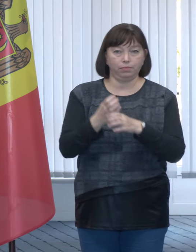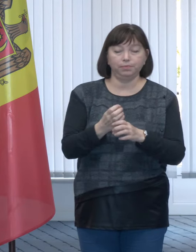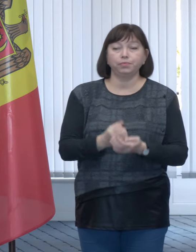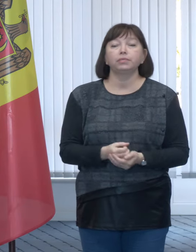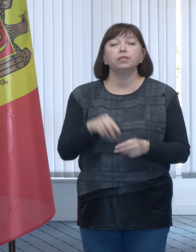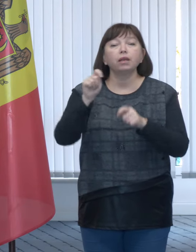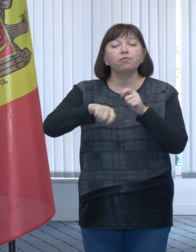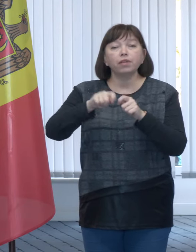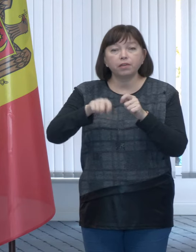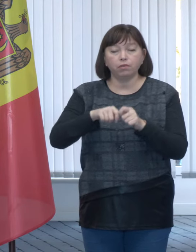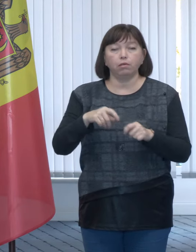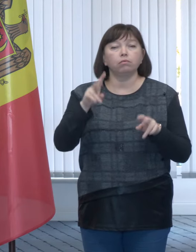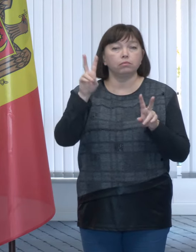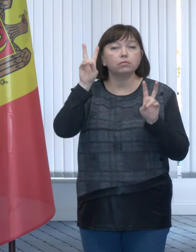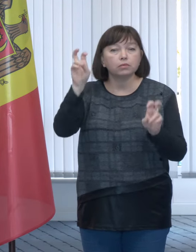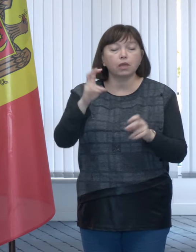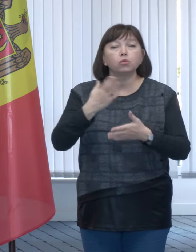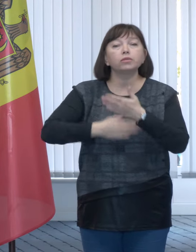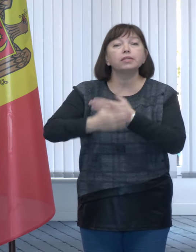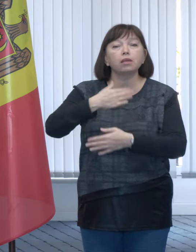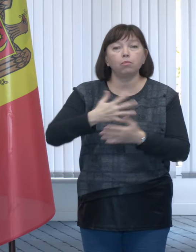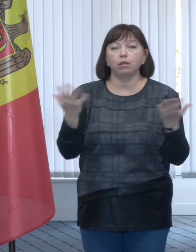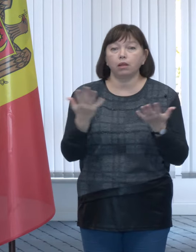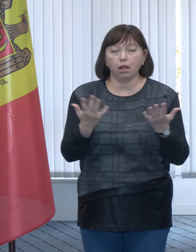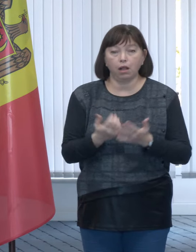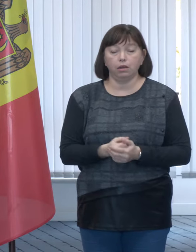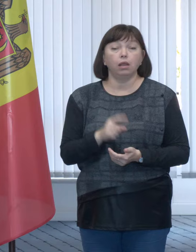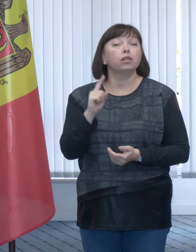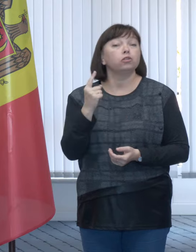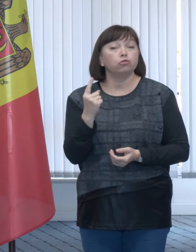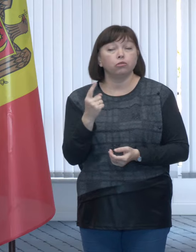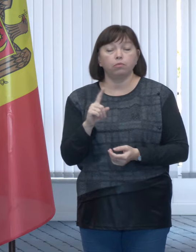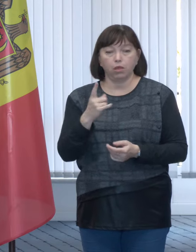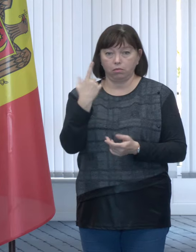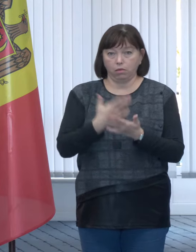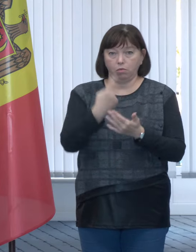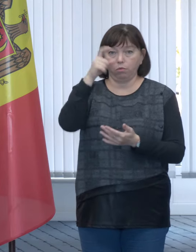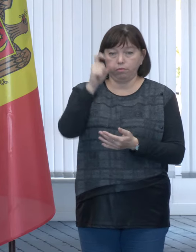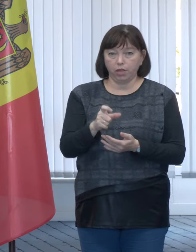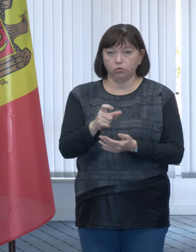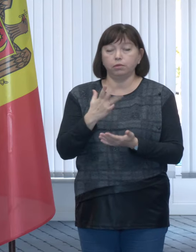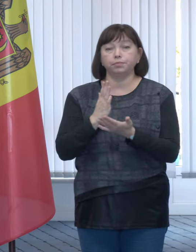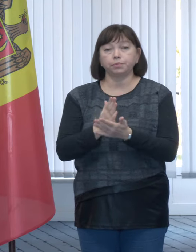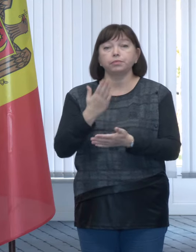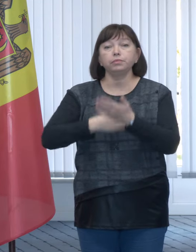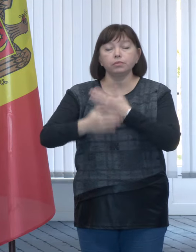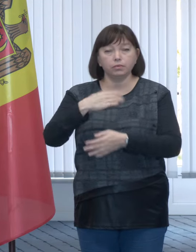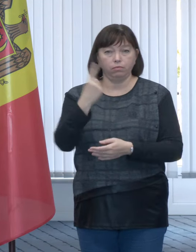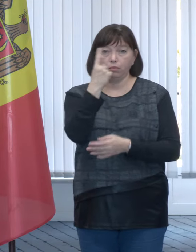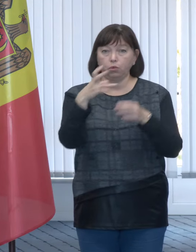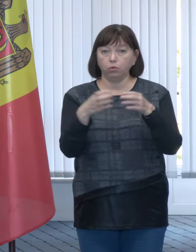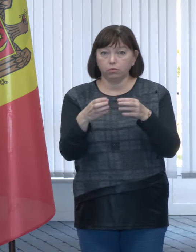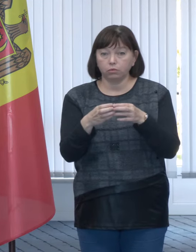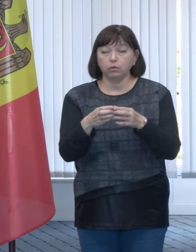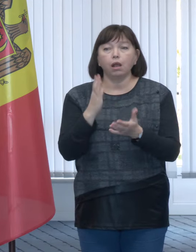și statutul de dizabilitate în fiecare persoană. De ce? Pentru că o persoană cu statut de dizabilitate severă